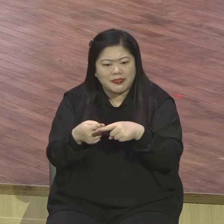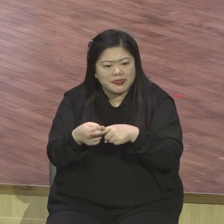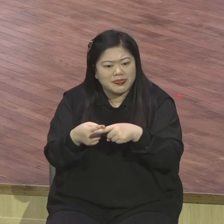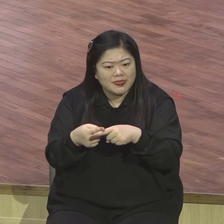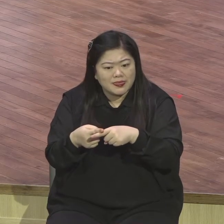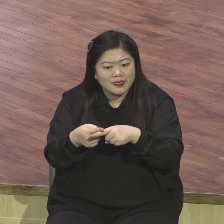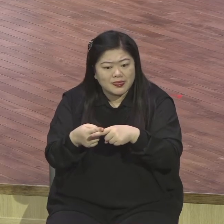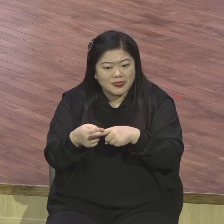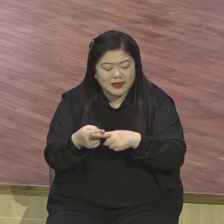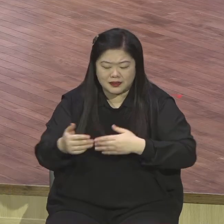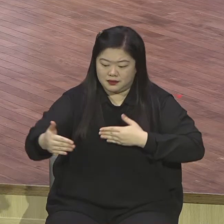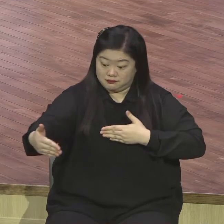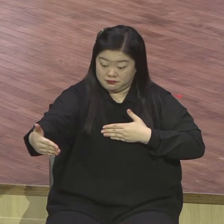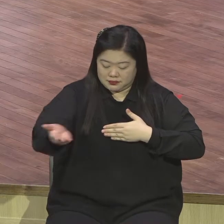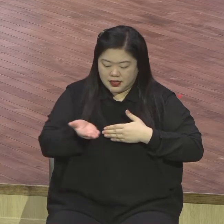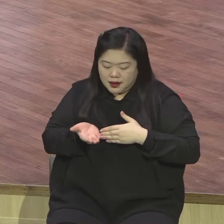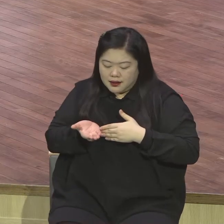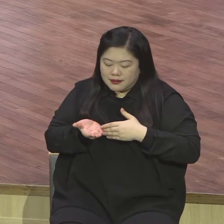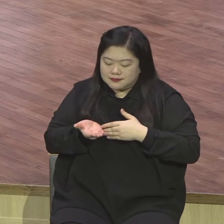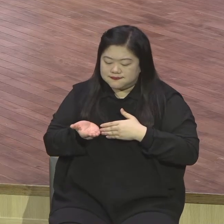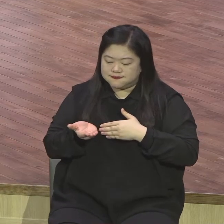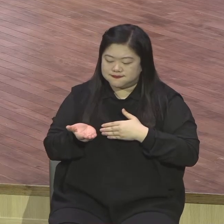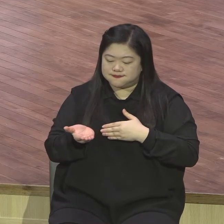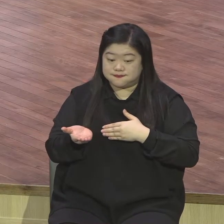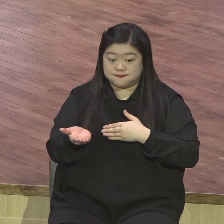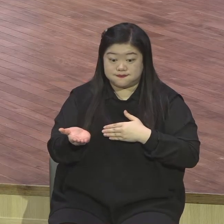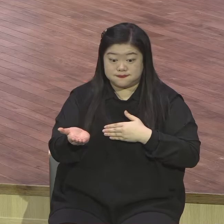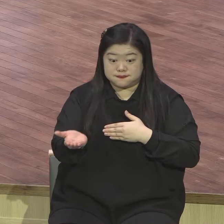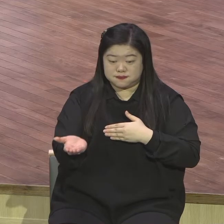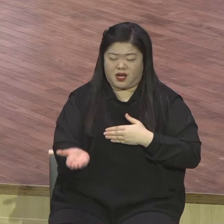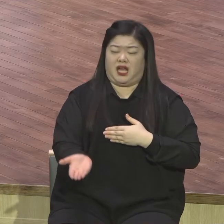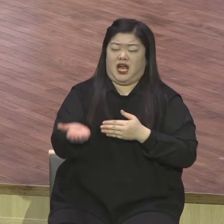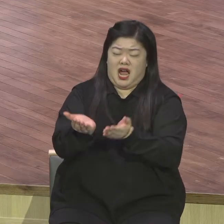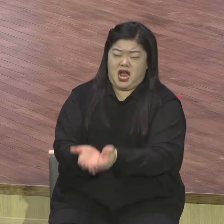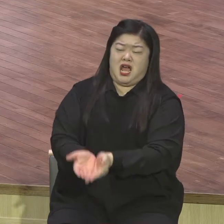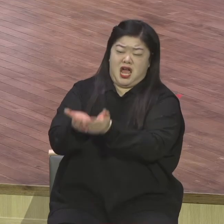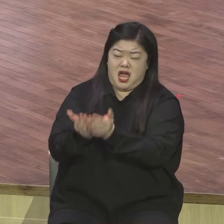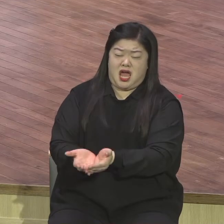중간쯤 중간쯤 왔다 말 그러니까 바다 한가운데서 사투를 벌리고 있는 겁니다. 지금